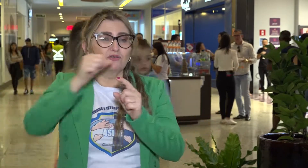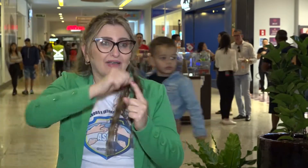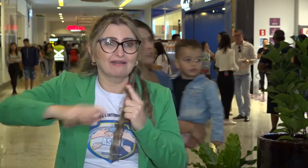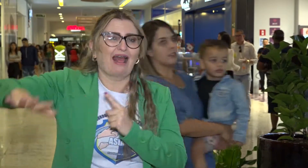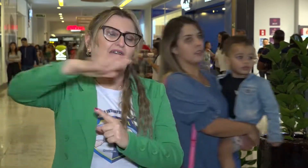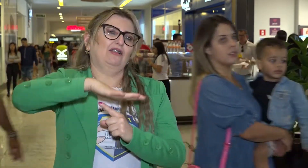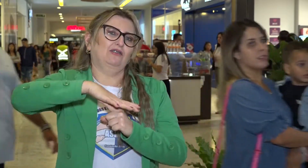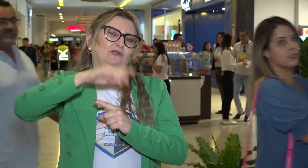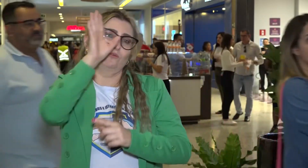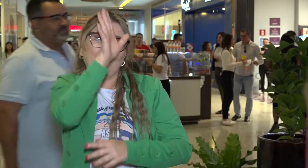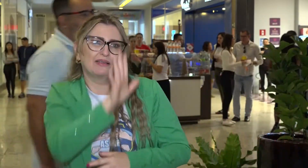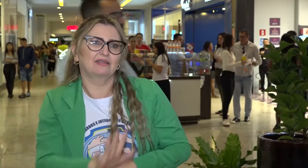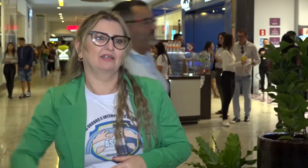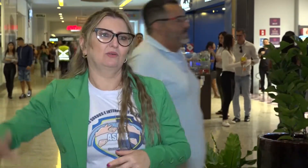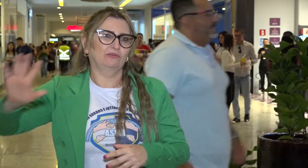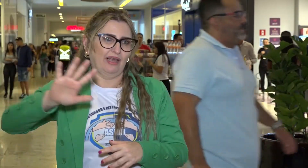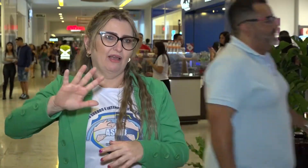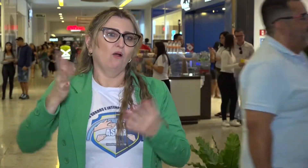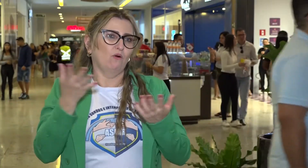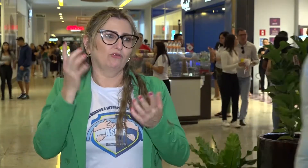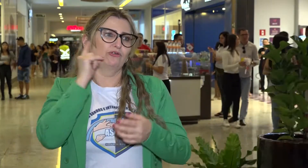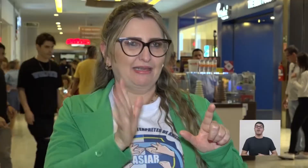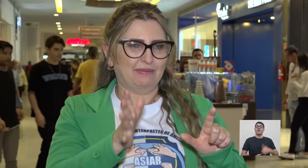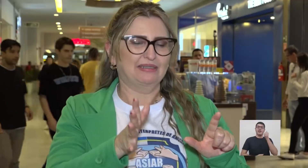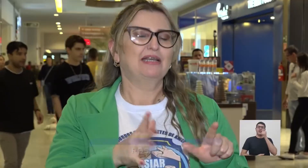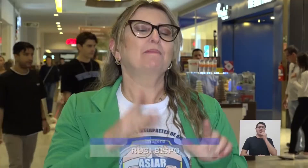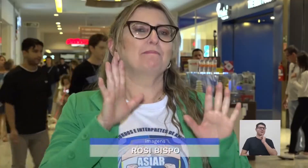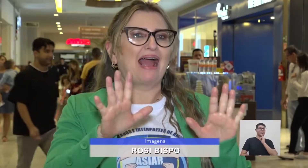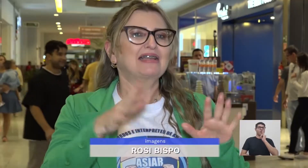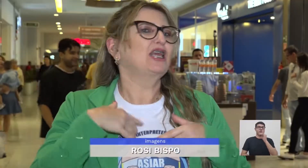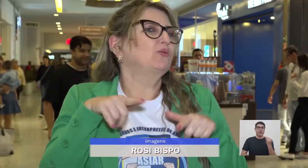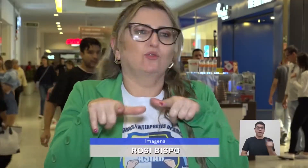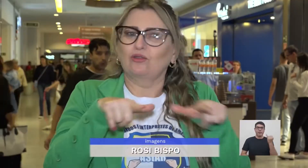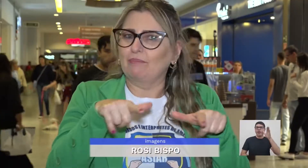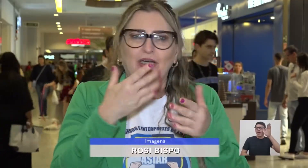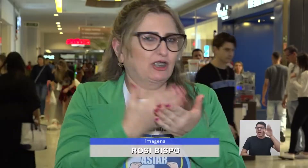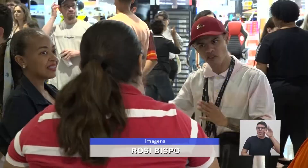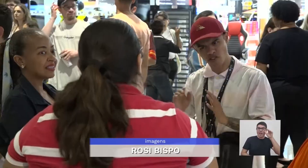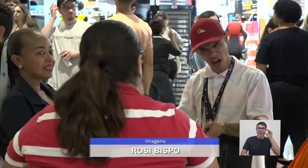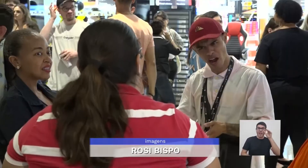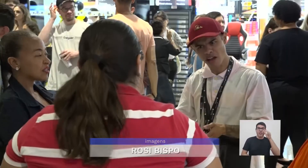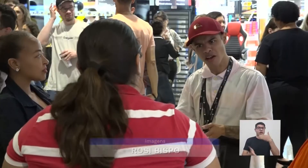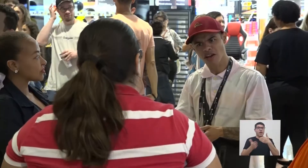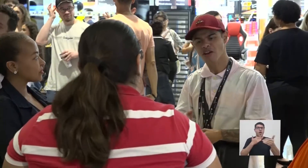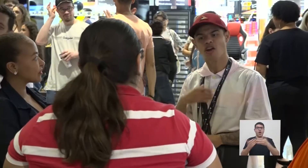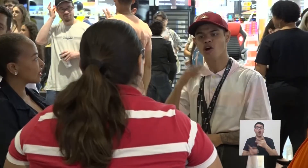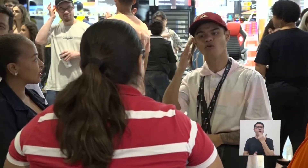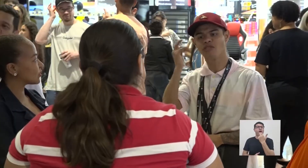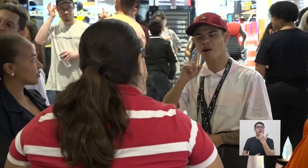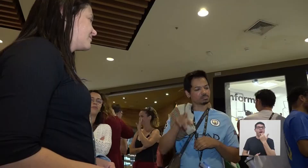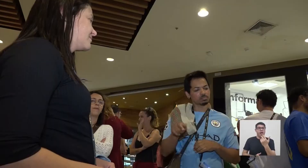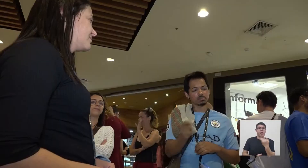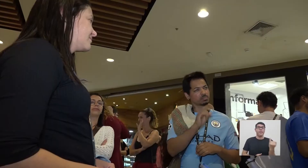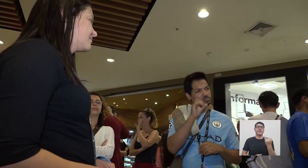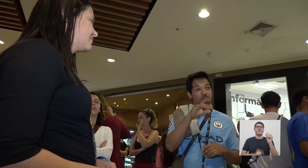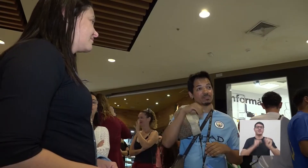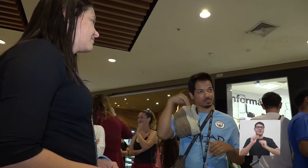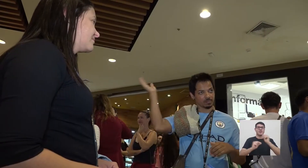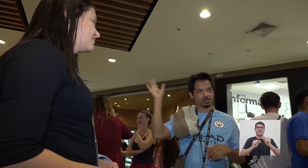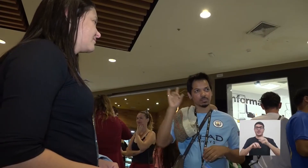Brasil. É preciso ter esse engajamento. Ela conta uma curiosidade. Como qualquer outro idioma, a diversidade dos